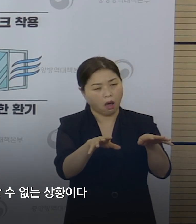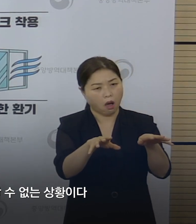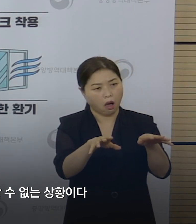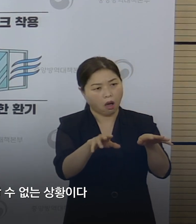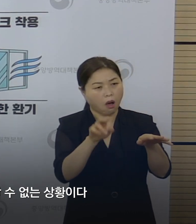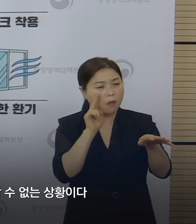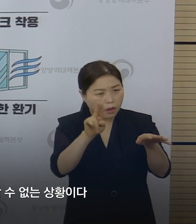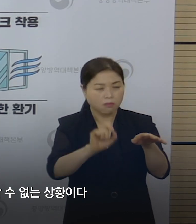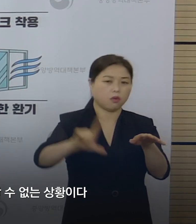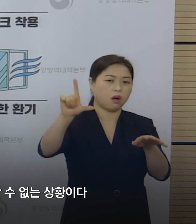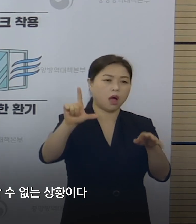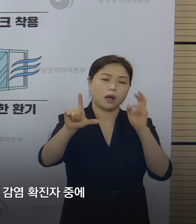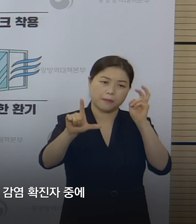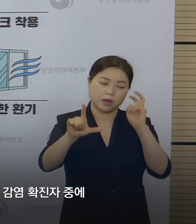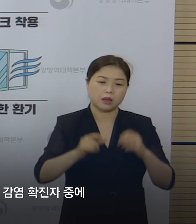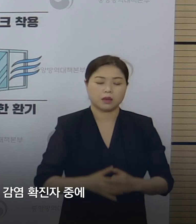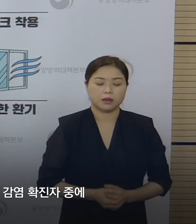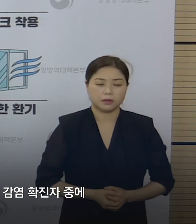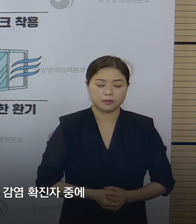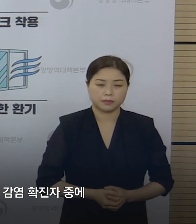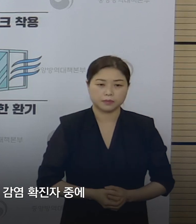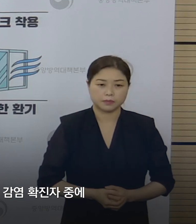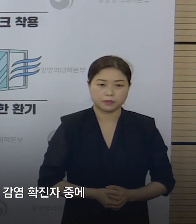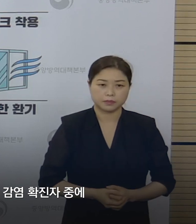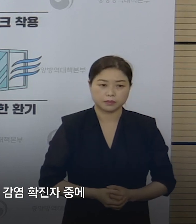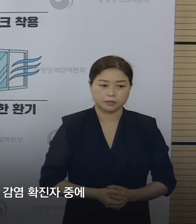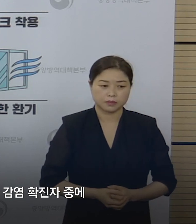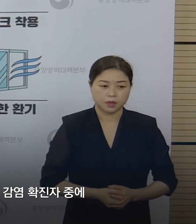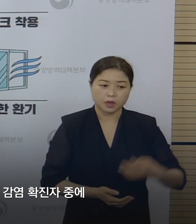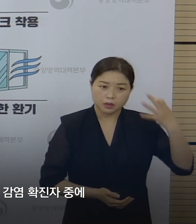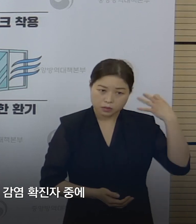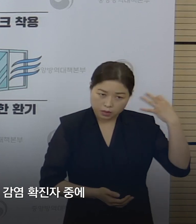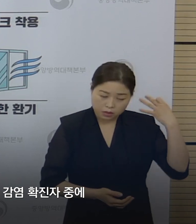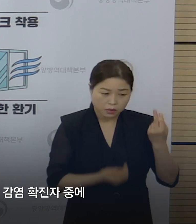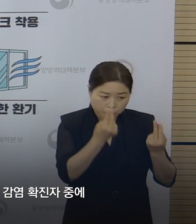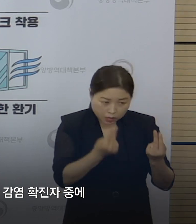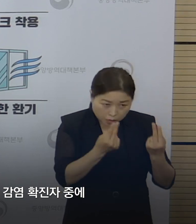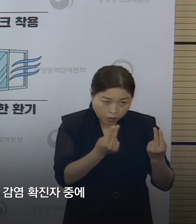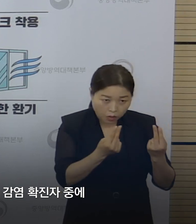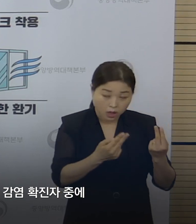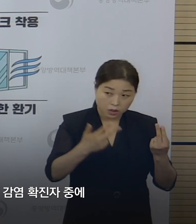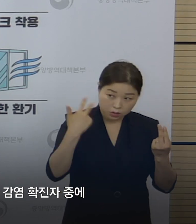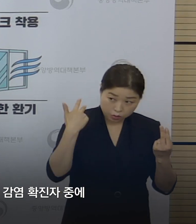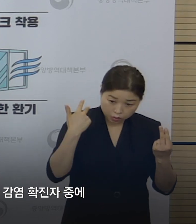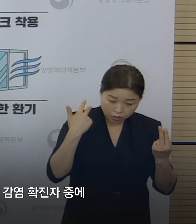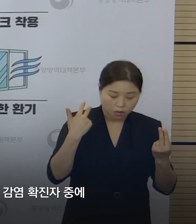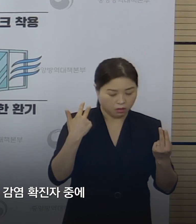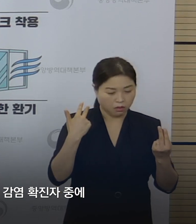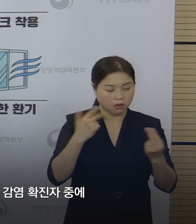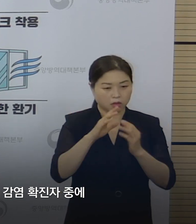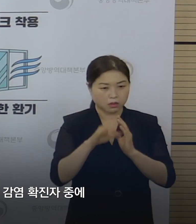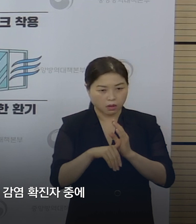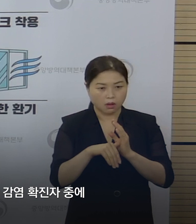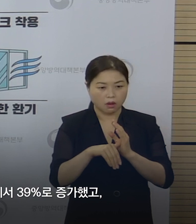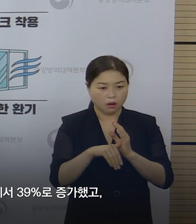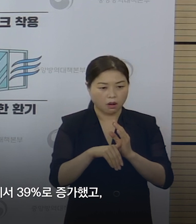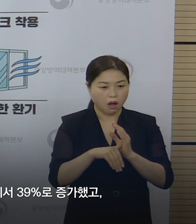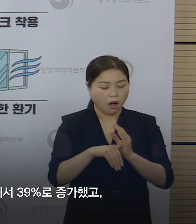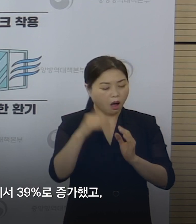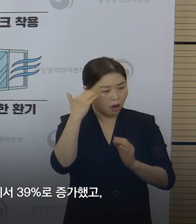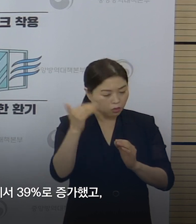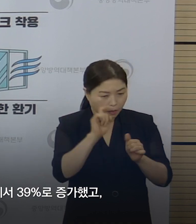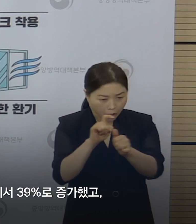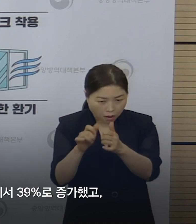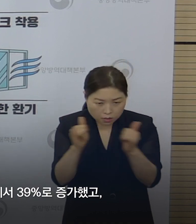없는 상황입니다. 직전 1주에 대비해서 최근 1주에 국내 감염 확진자 중에 주요